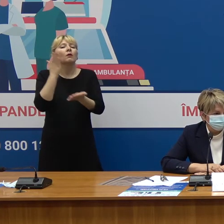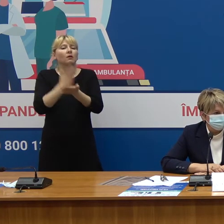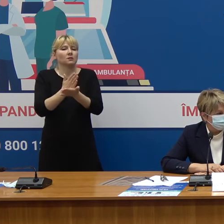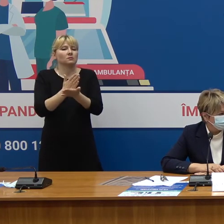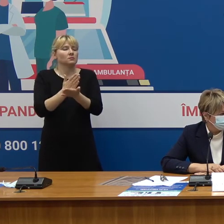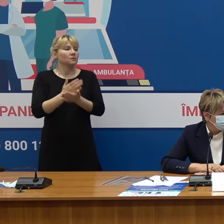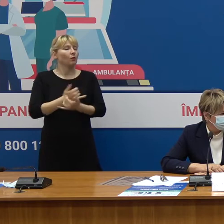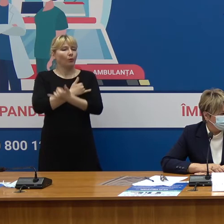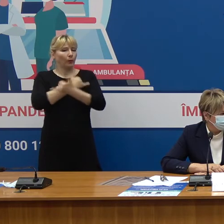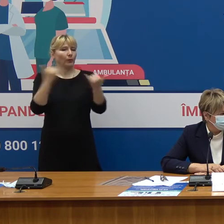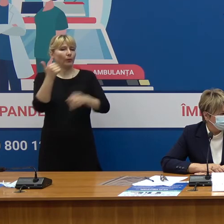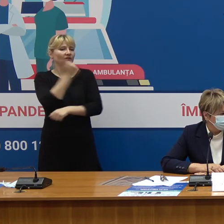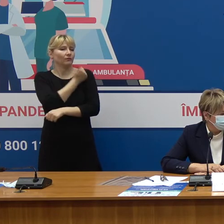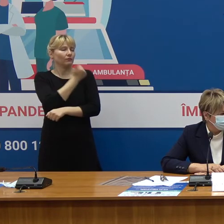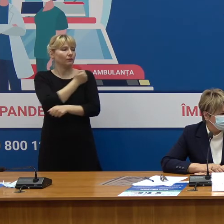se faci?